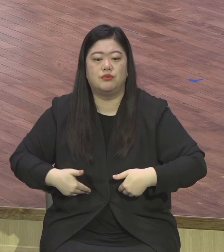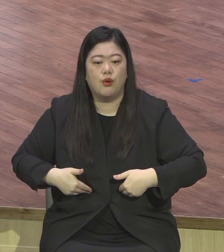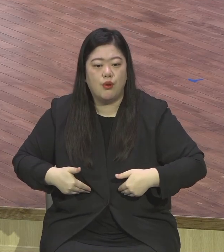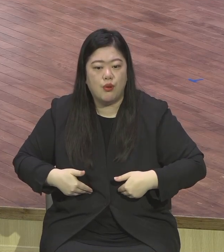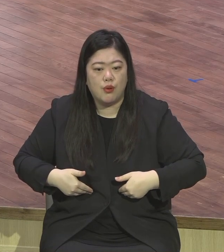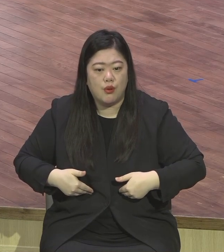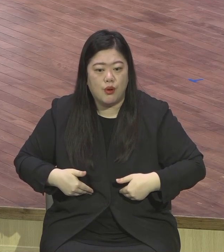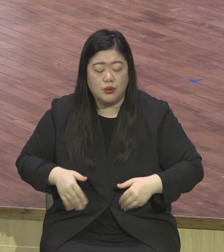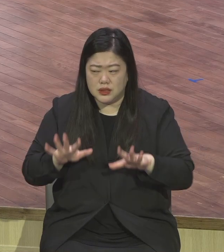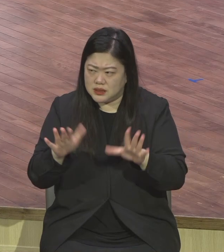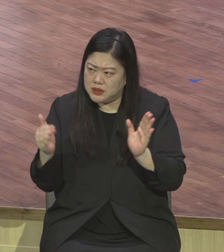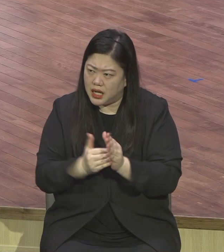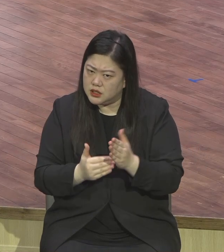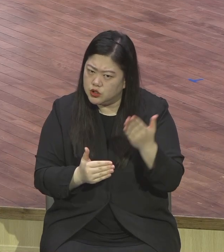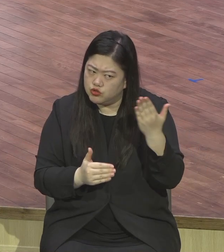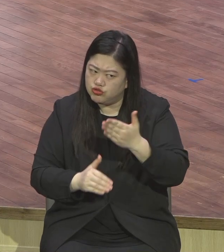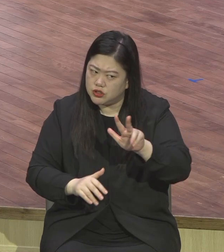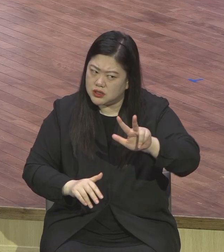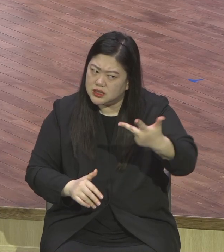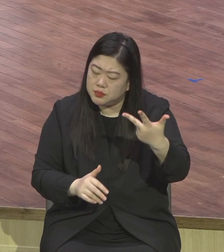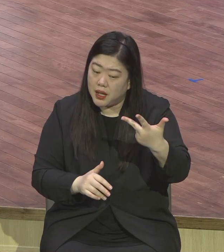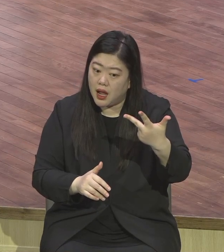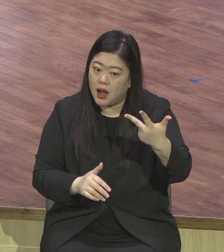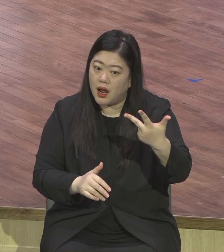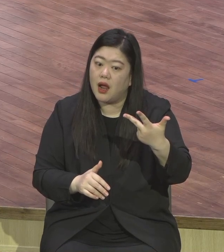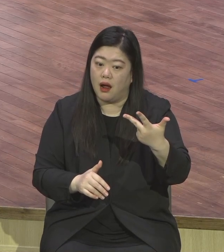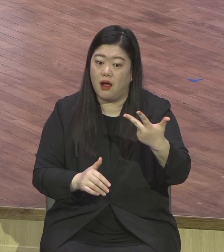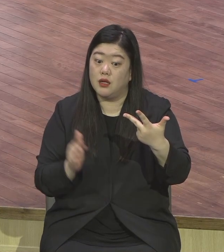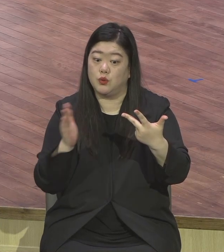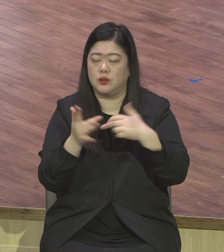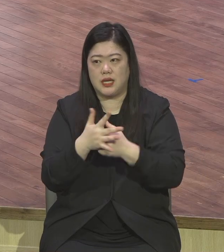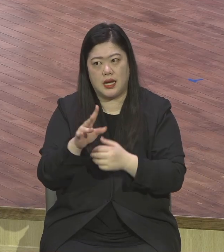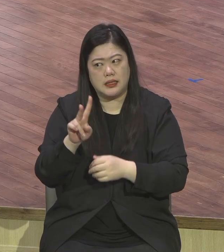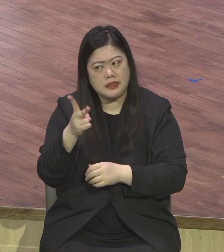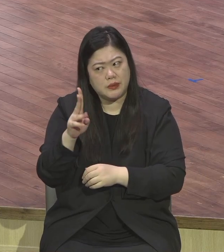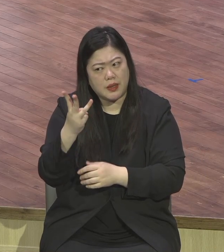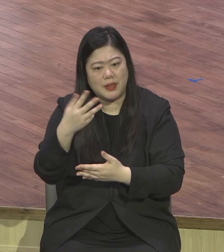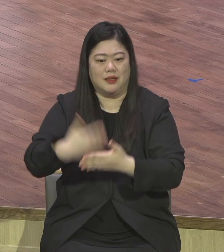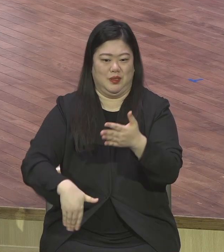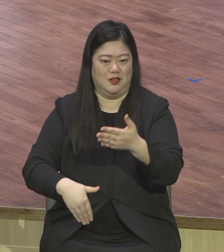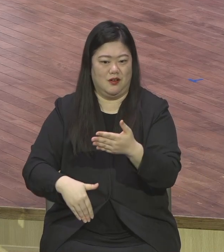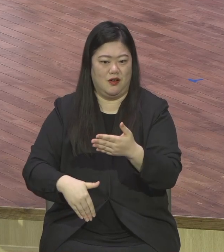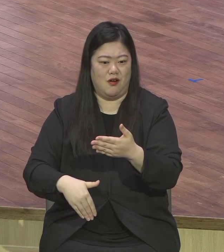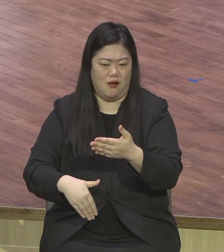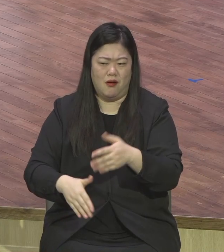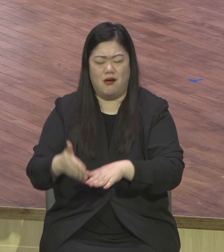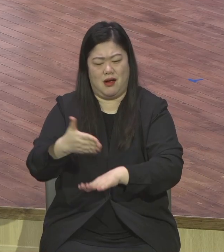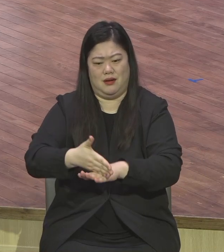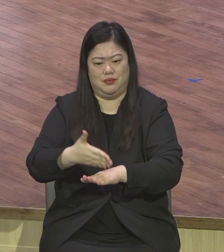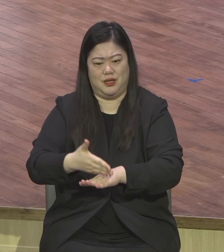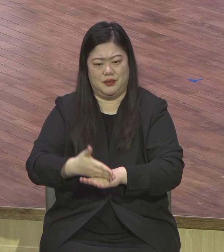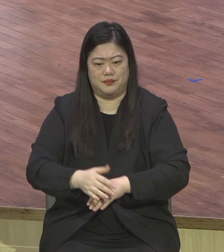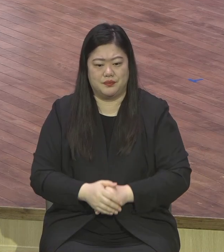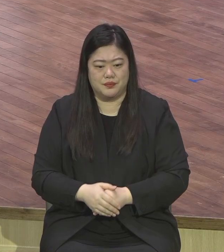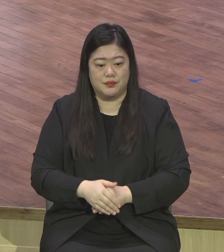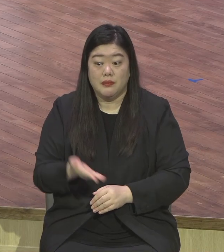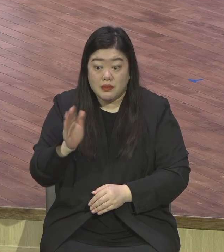예수님께서 누가 보면 20일째 가난한 과부가 두랩돈을 드립니다. 두랩돈을 하나님 앞에